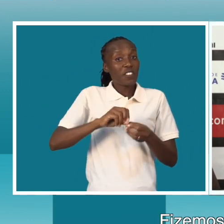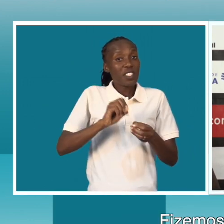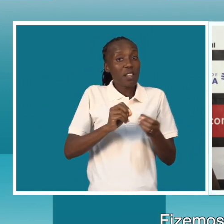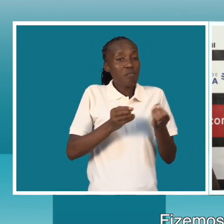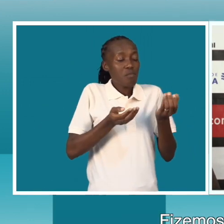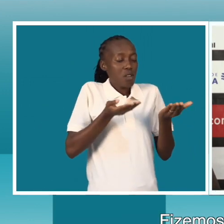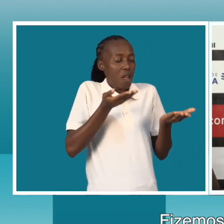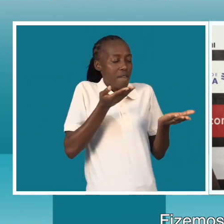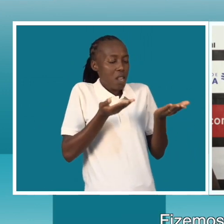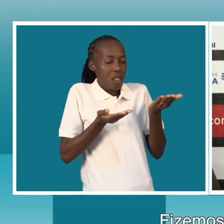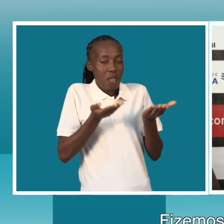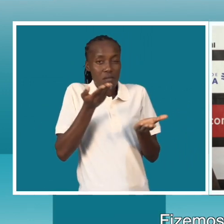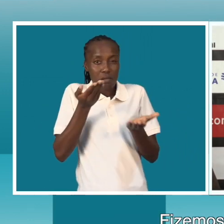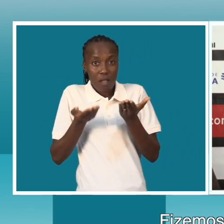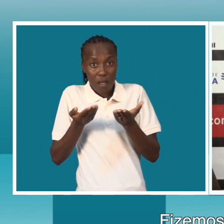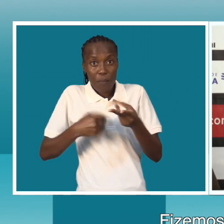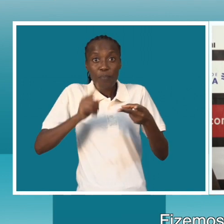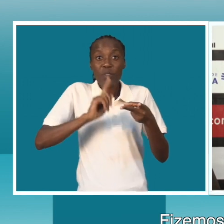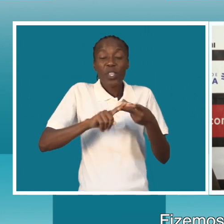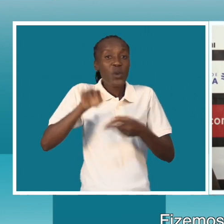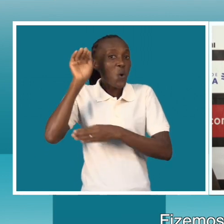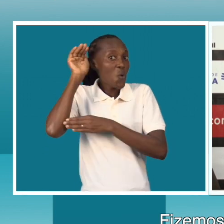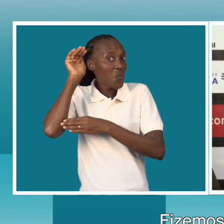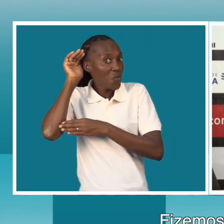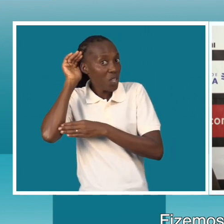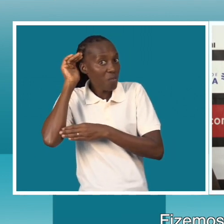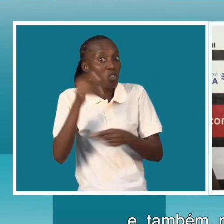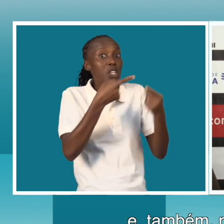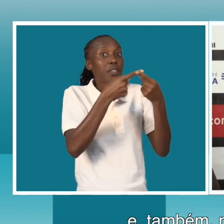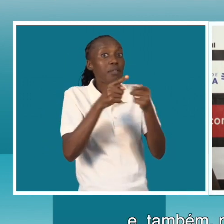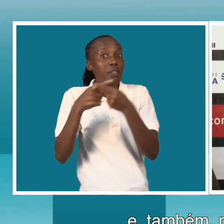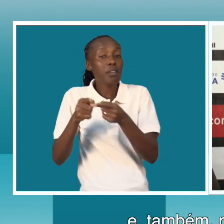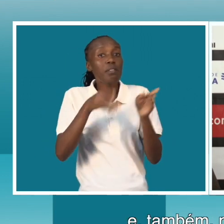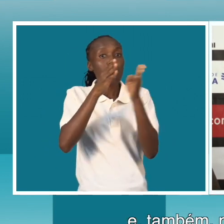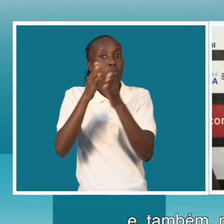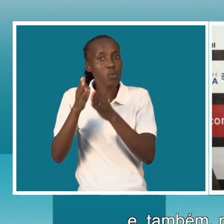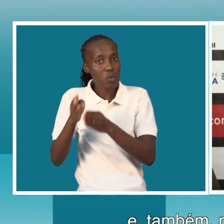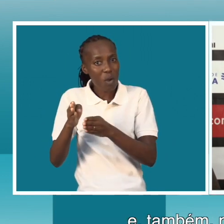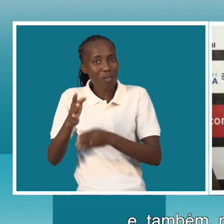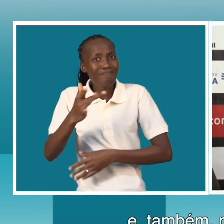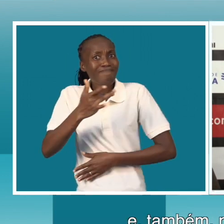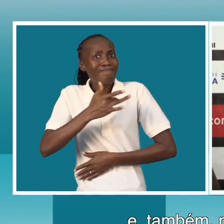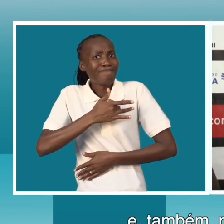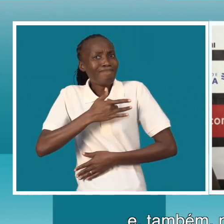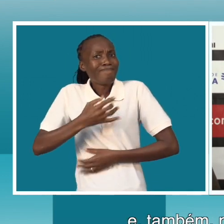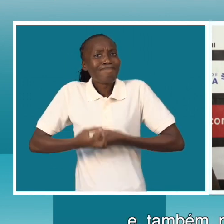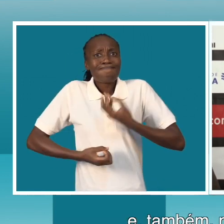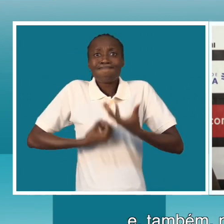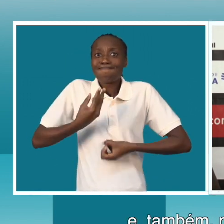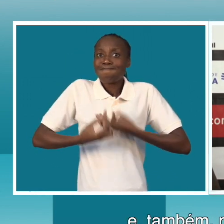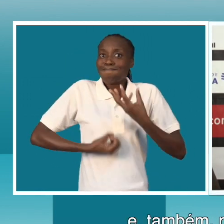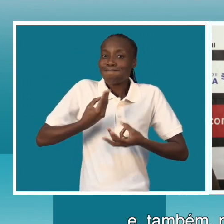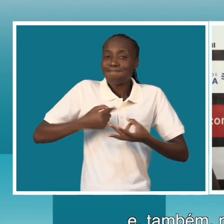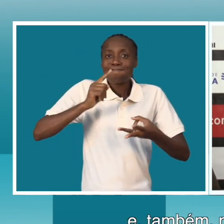escutamos várias sensibilidades e também na nossa autoavaliação